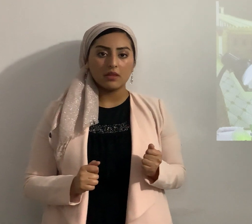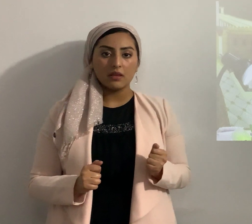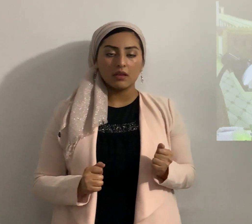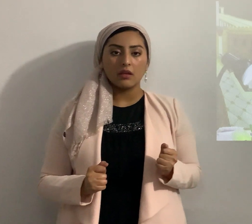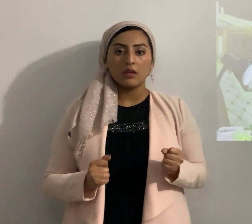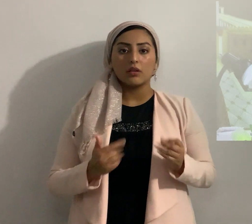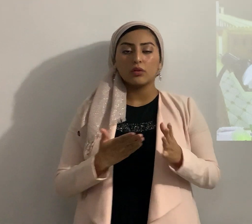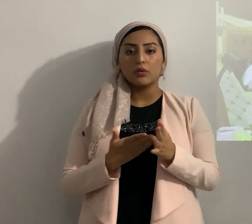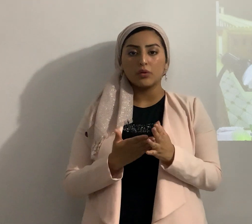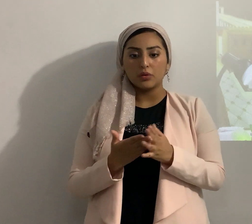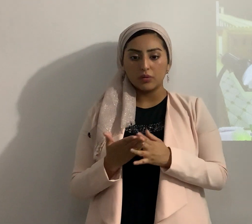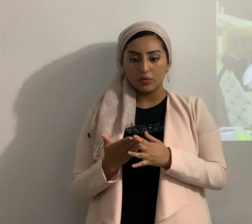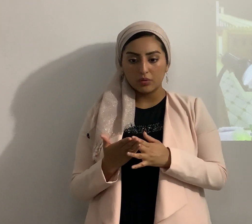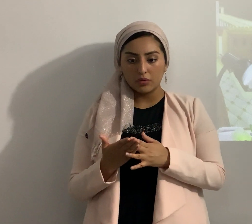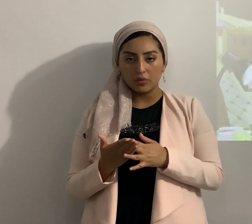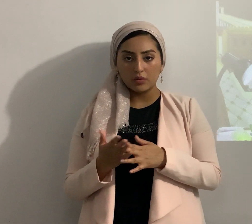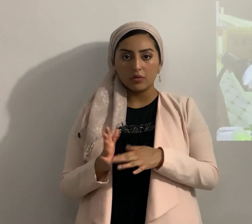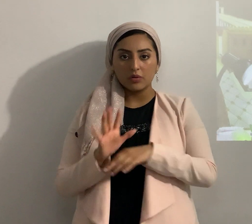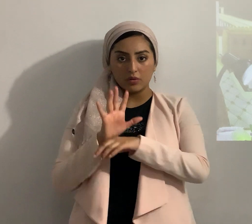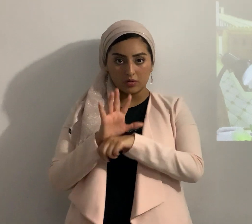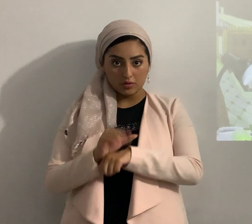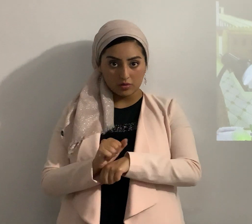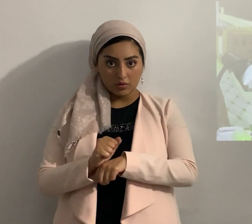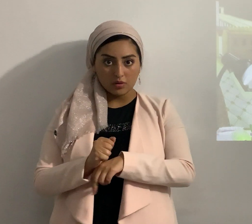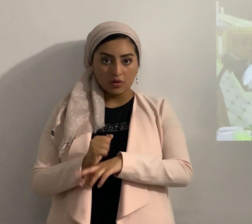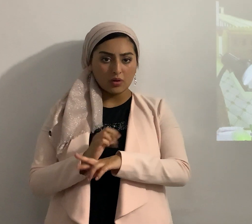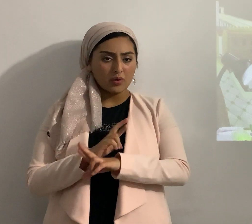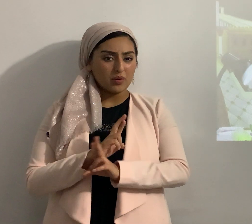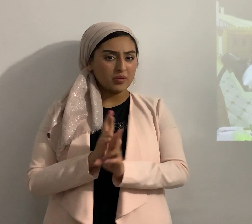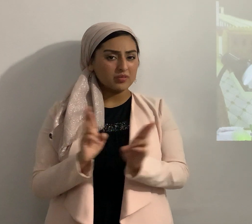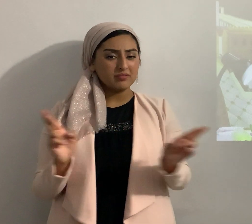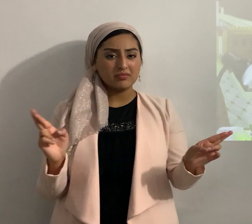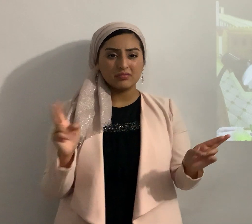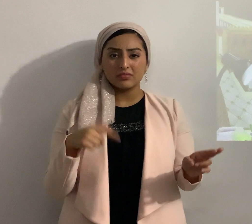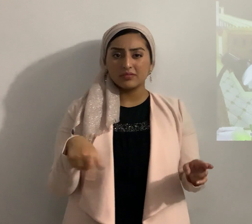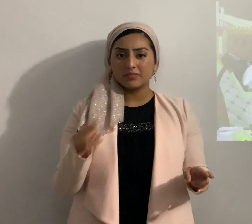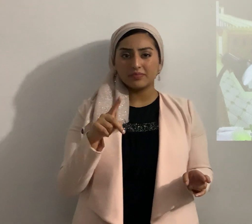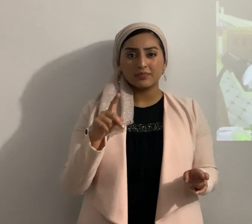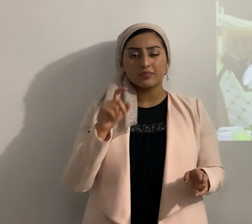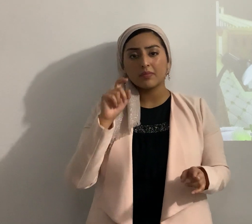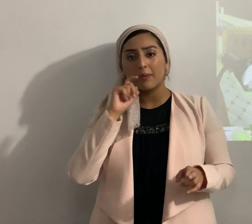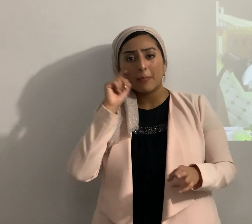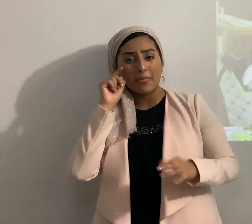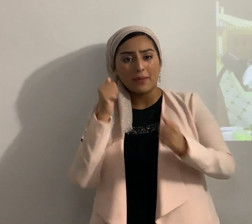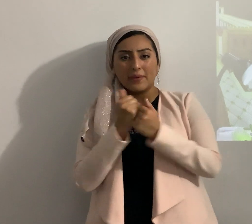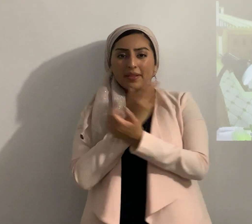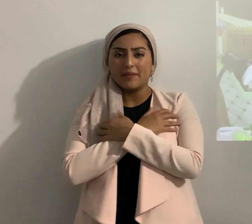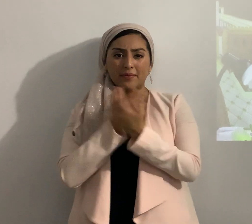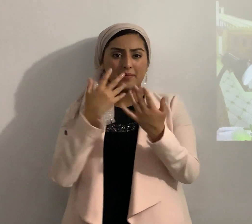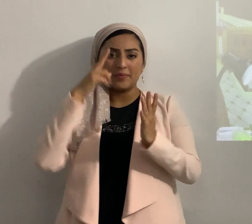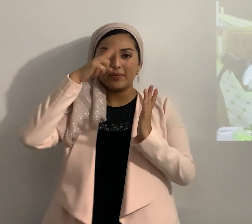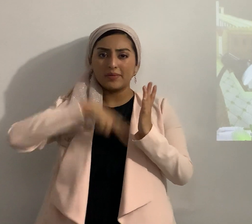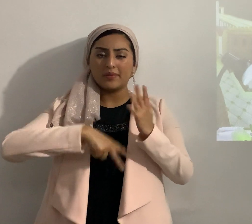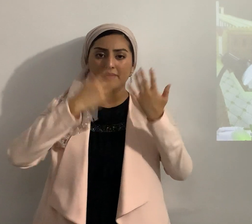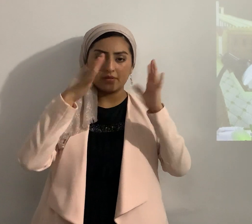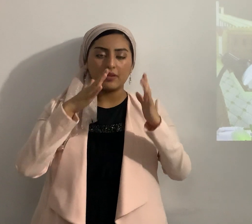través de la naturaleza es decir ya era una perversión relaciones con animales eso ya lo leímos a ver por amor a los